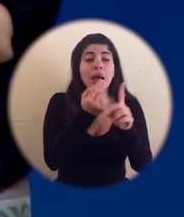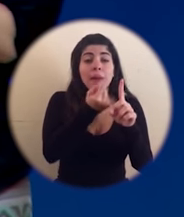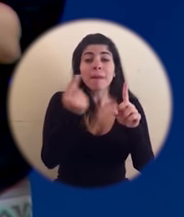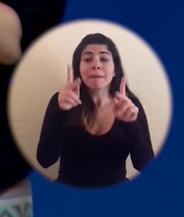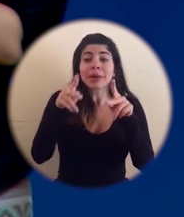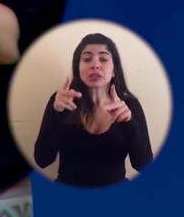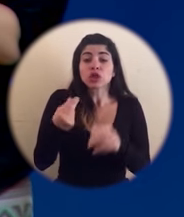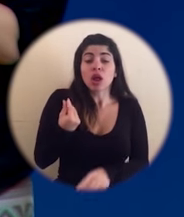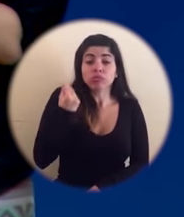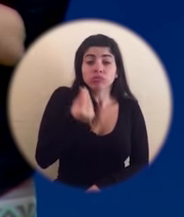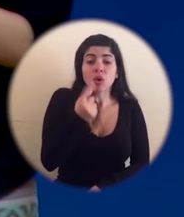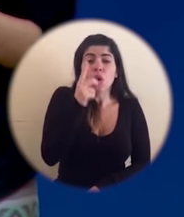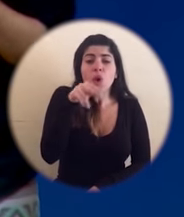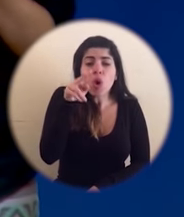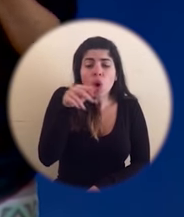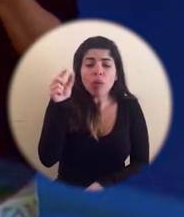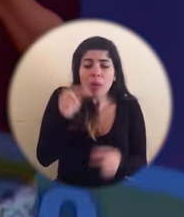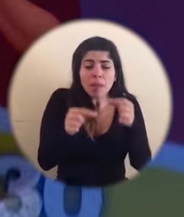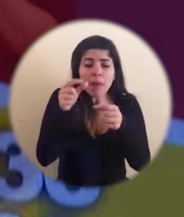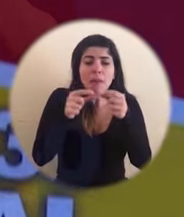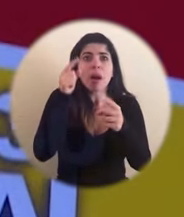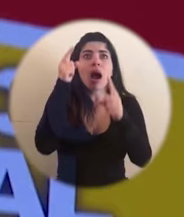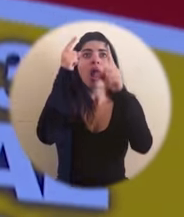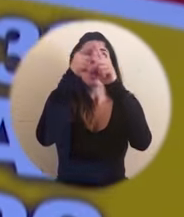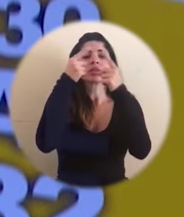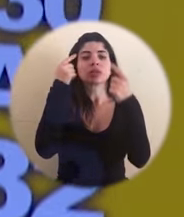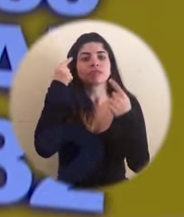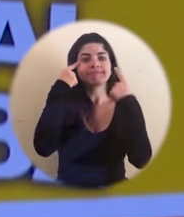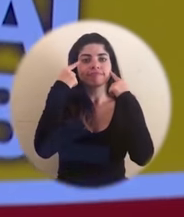colón dieron un aporte para alcanzar el gran objetivo.